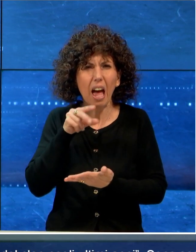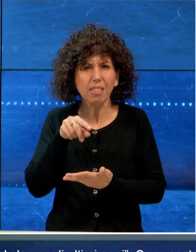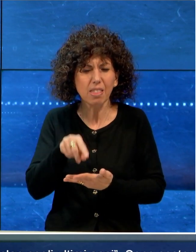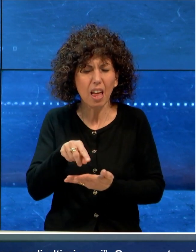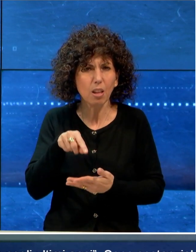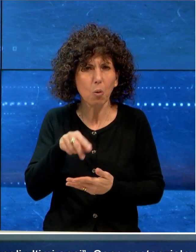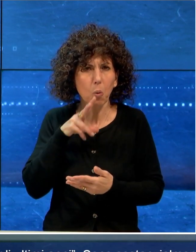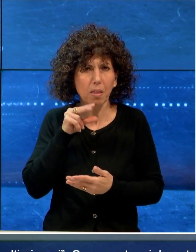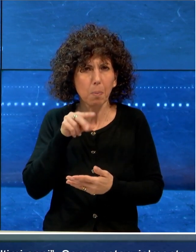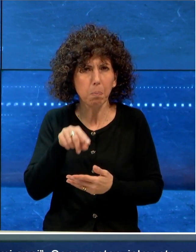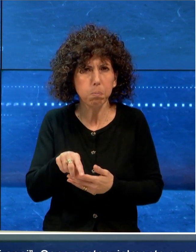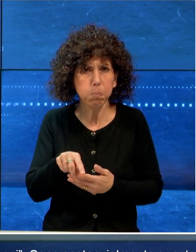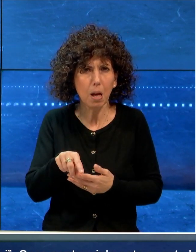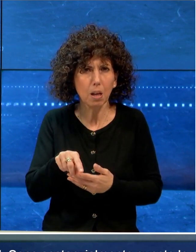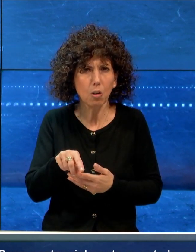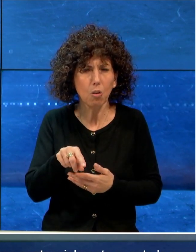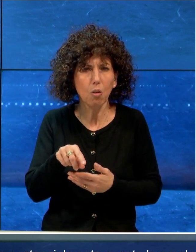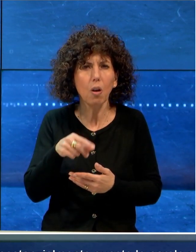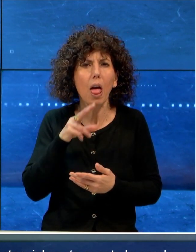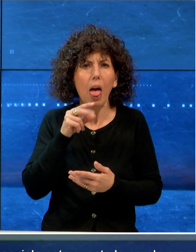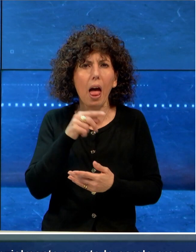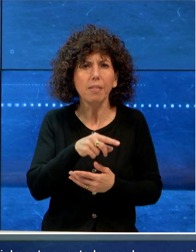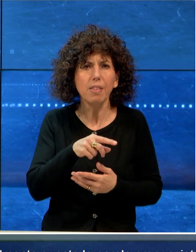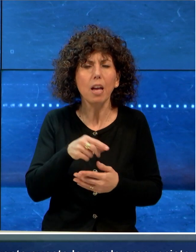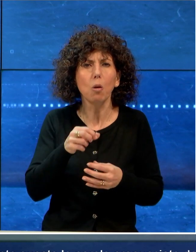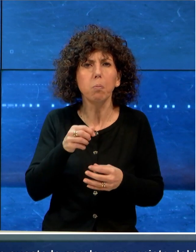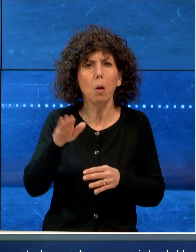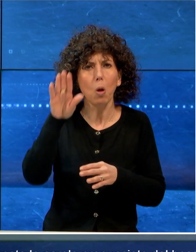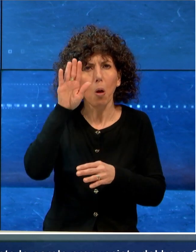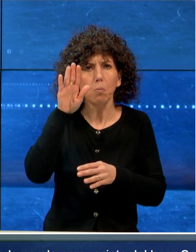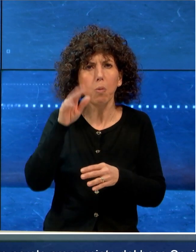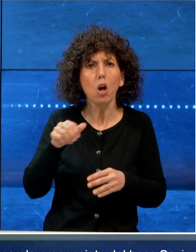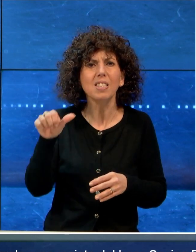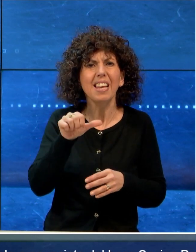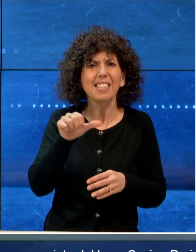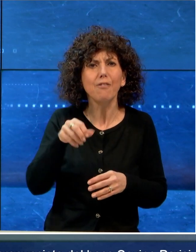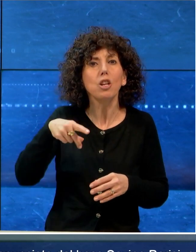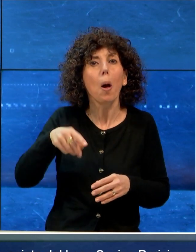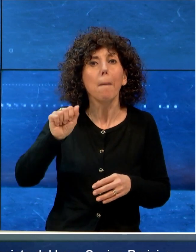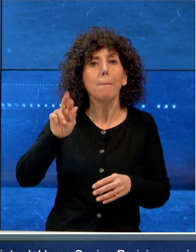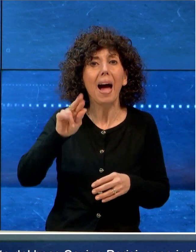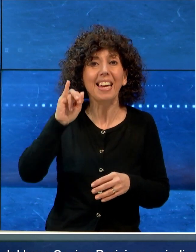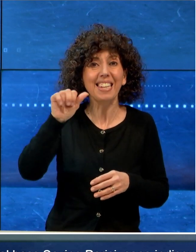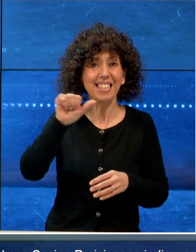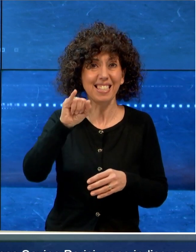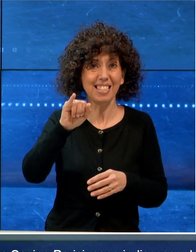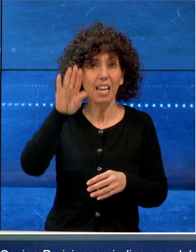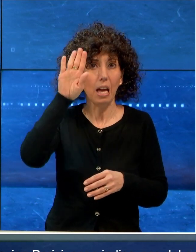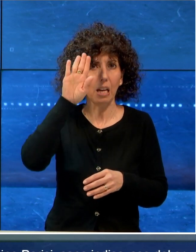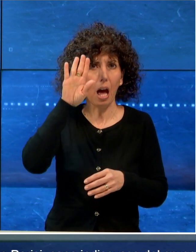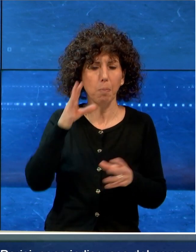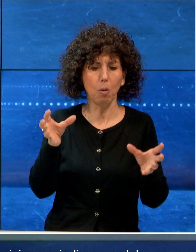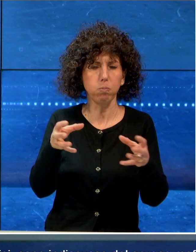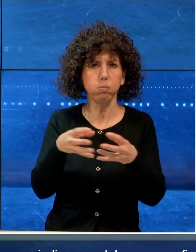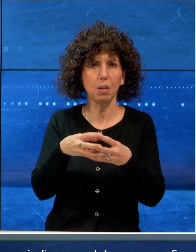sostanzialmente queste le parole pronunciate dal boss Savino Parisi, capo indiscusso